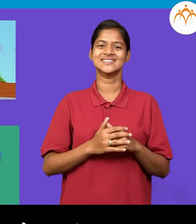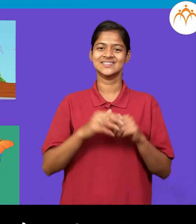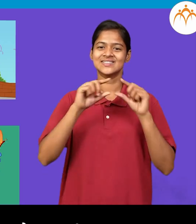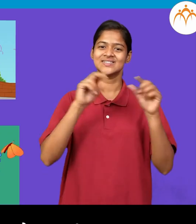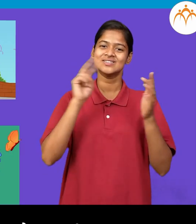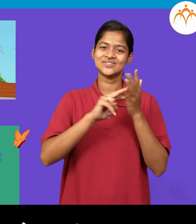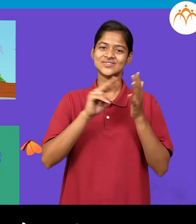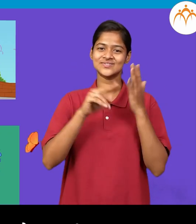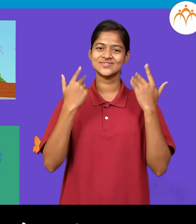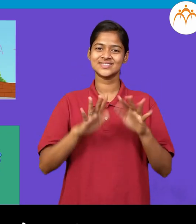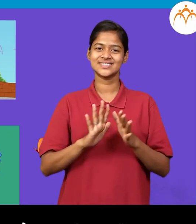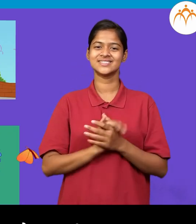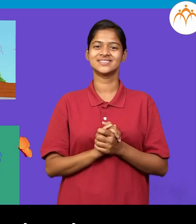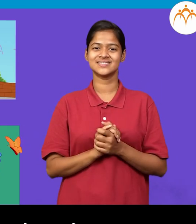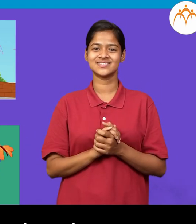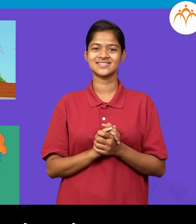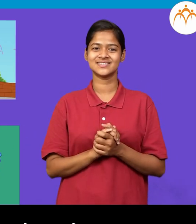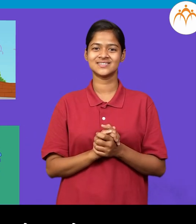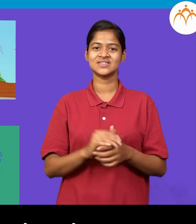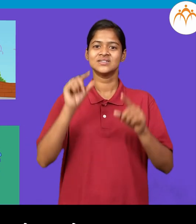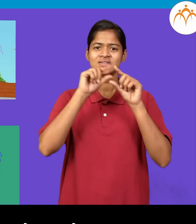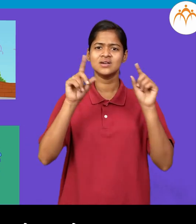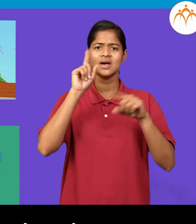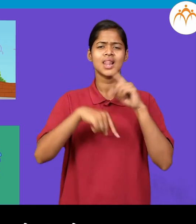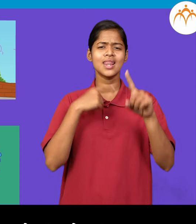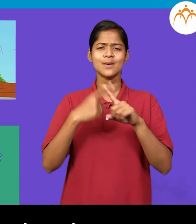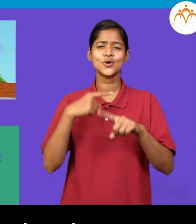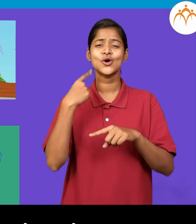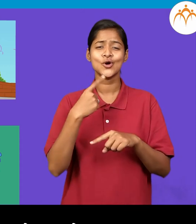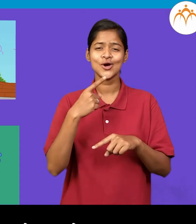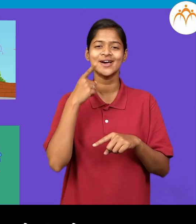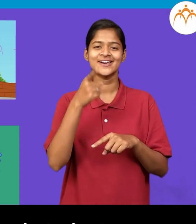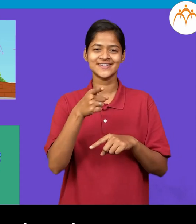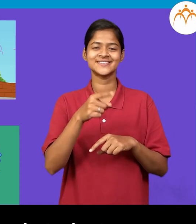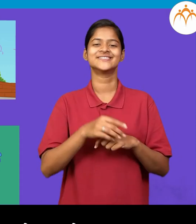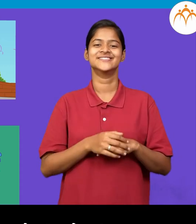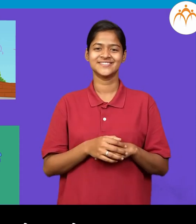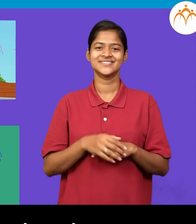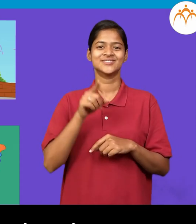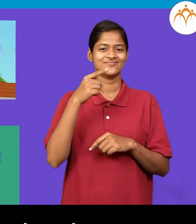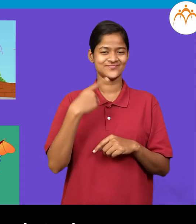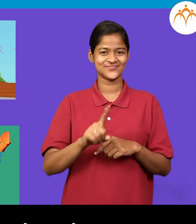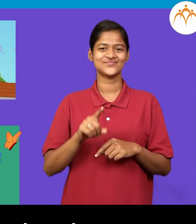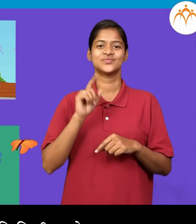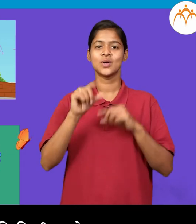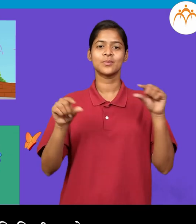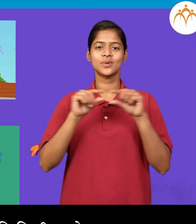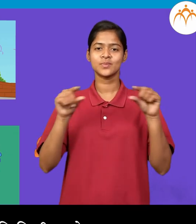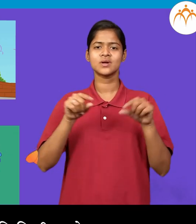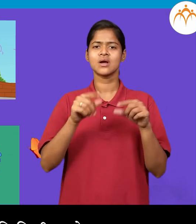वासलित का सगड़ी वाक्य कोणा बद्दलेत बरोबर सगड़ी वाक्य